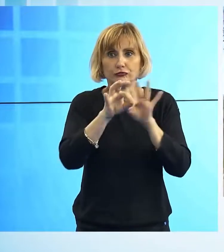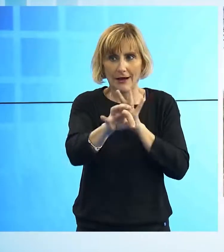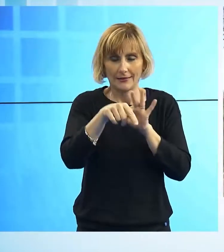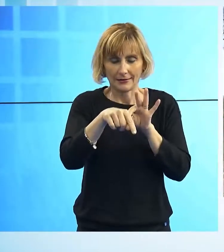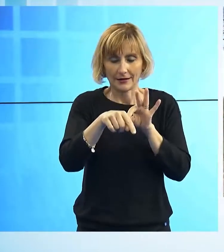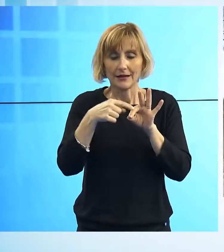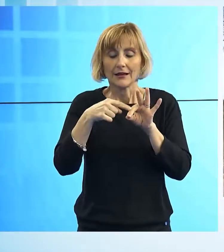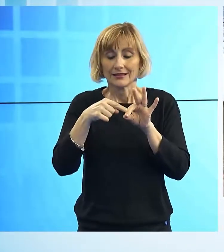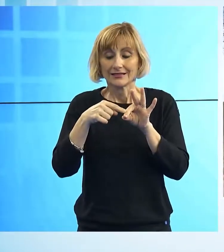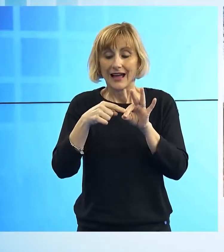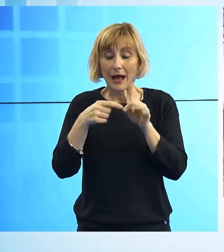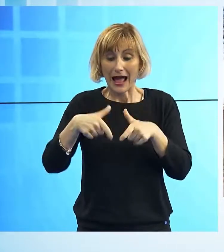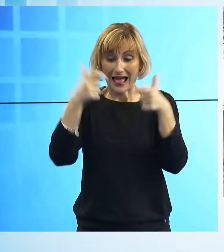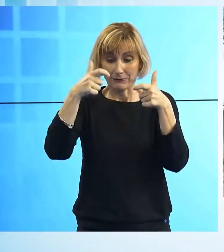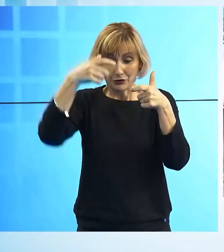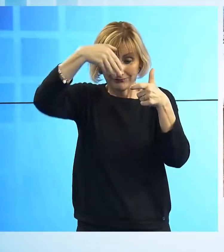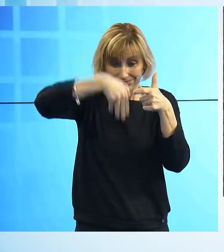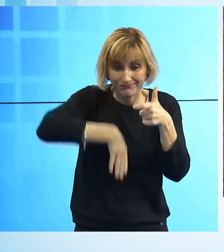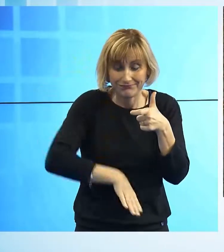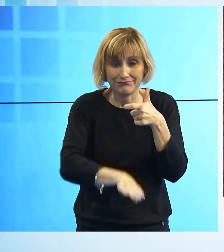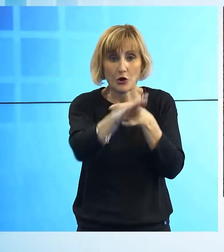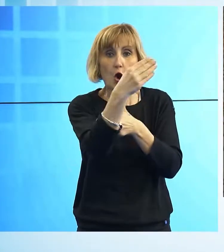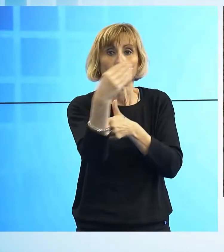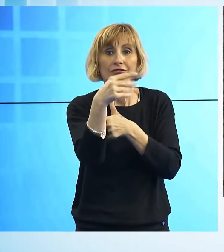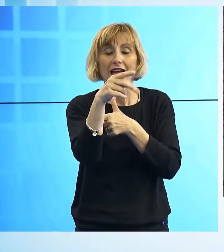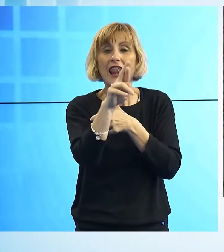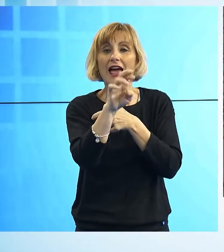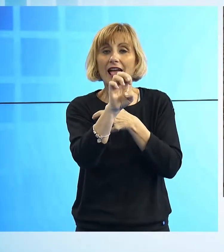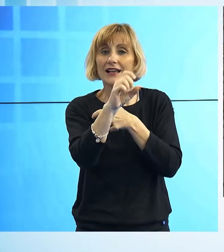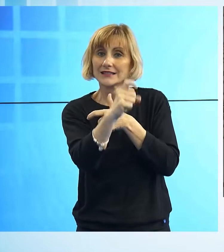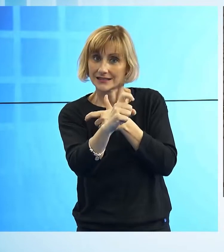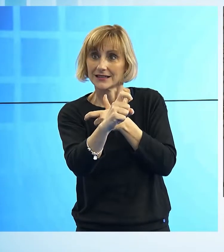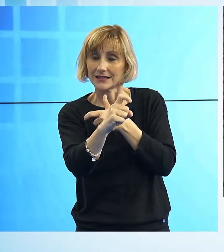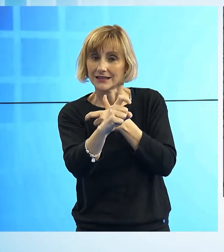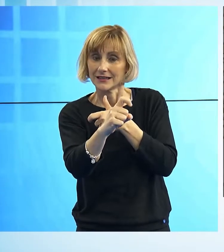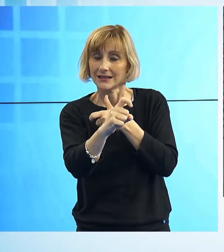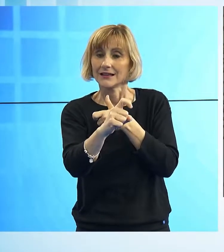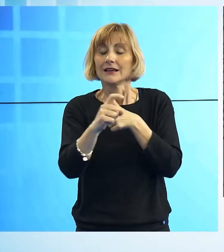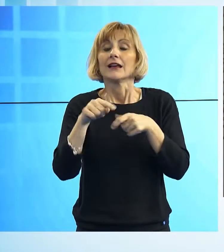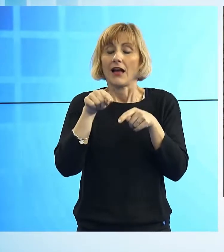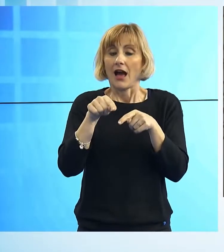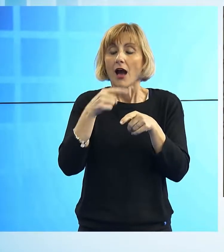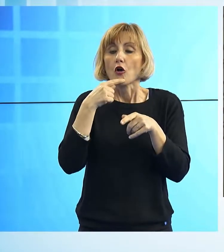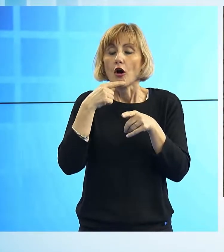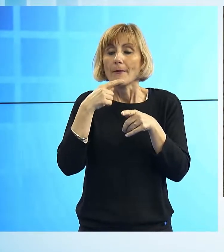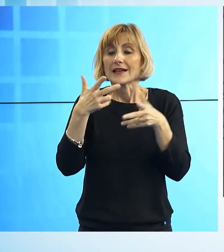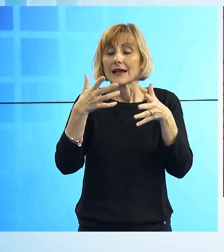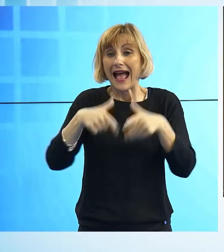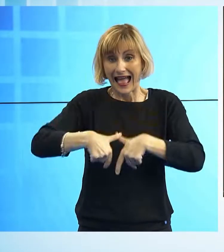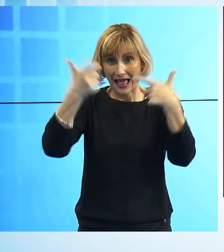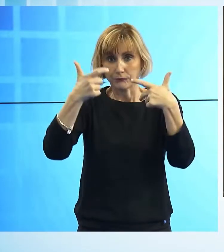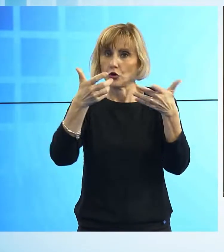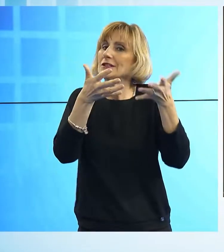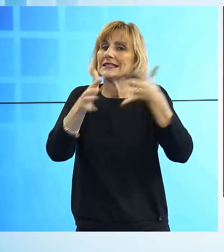'hotel Rex e del futuro terminal bus. È un'opera strategica per tutta la città che migliora la viabilità e la sicurezza